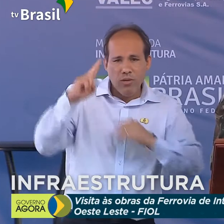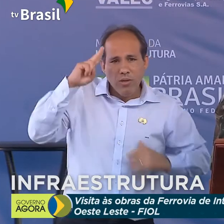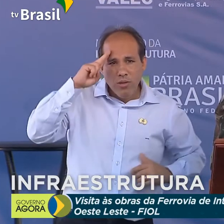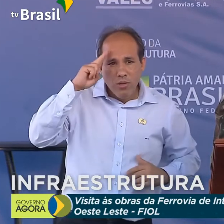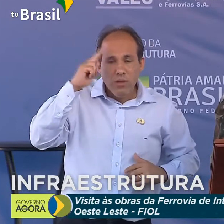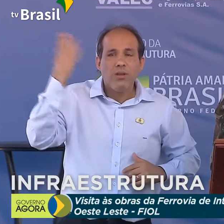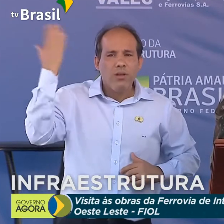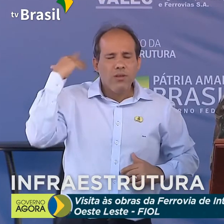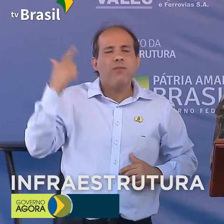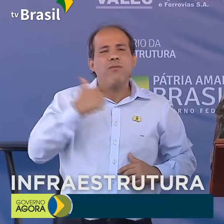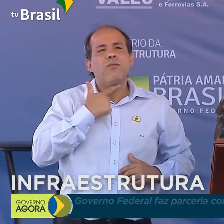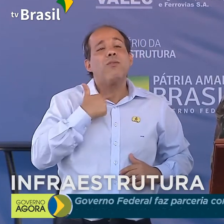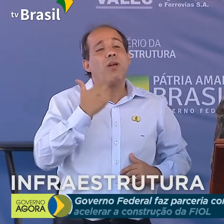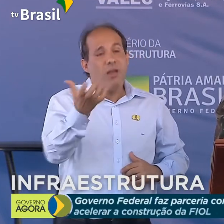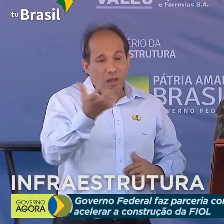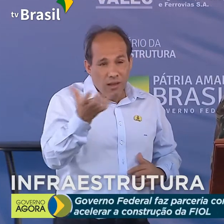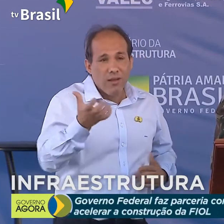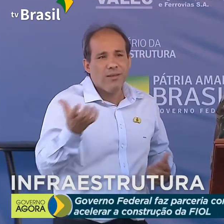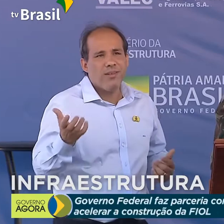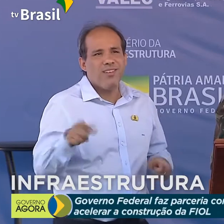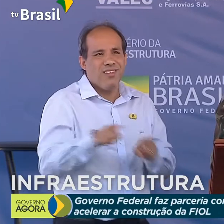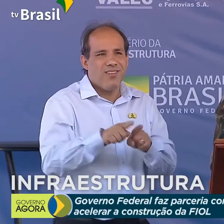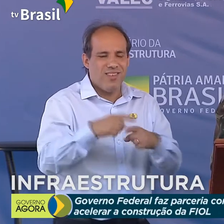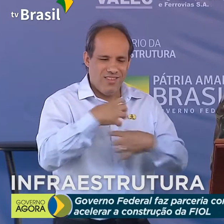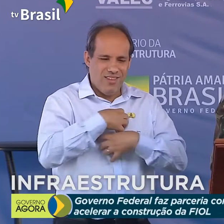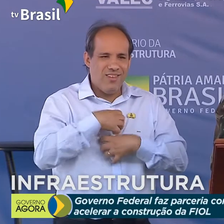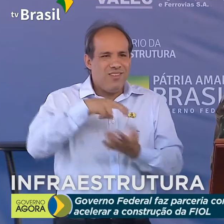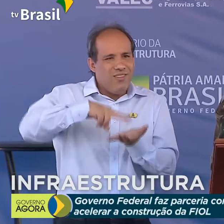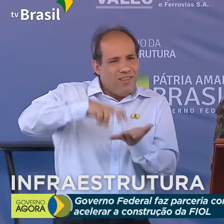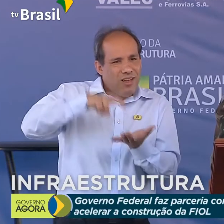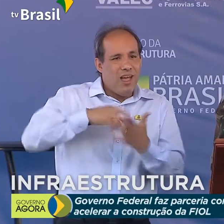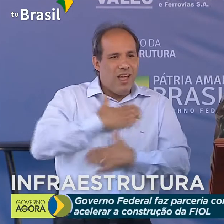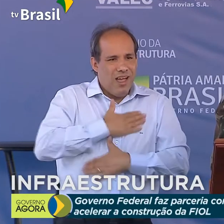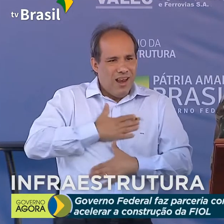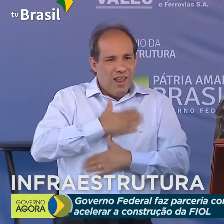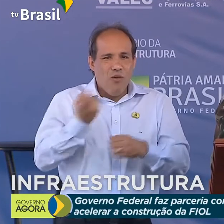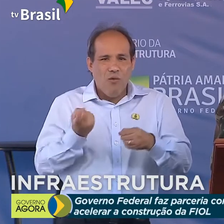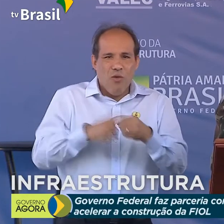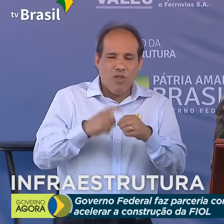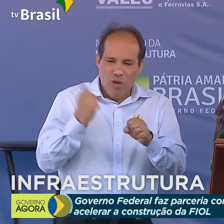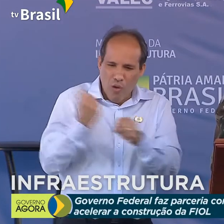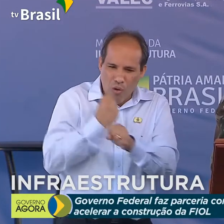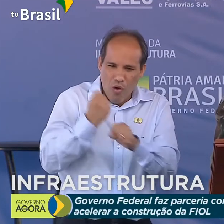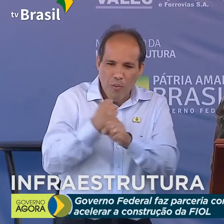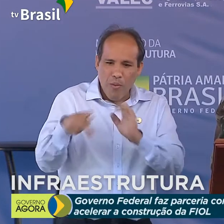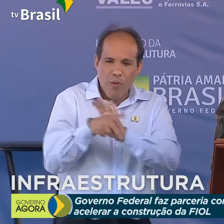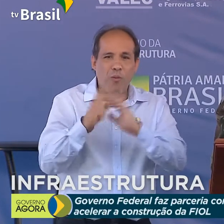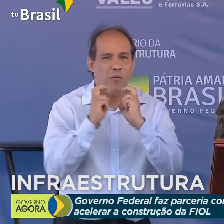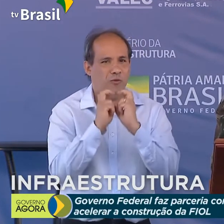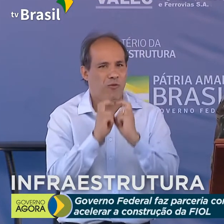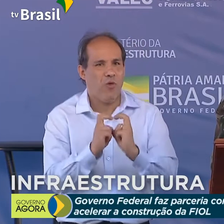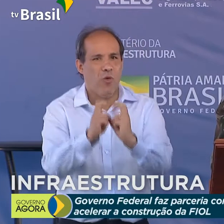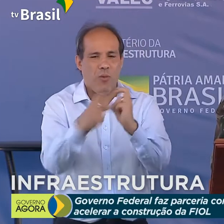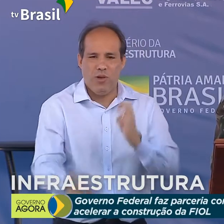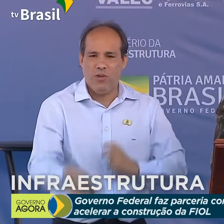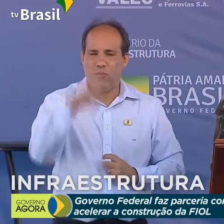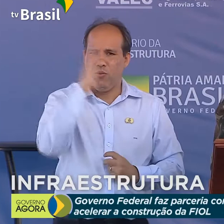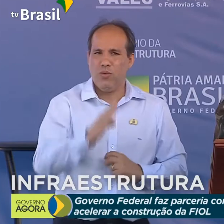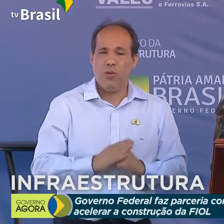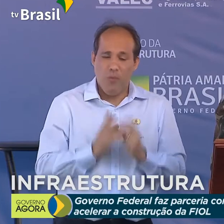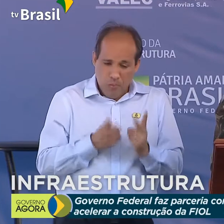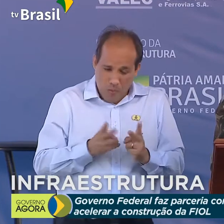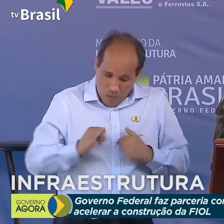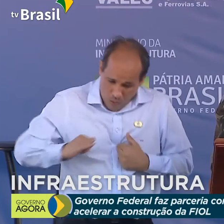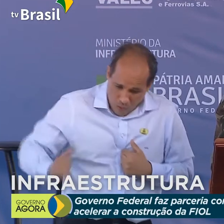um anseio e é uma grande alegria poder retornar a execução de obras ferroviárias. Para que tal